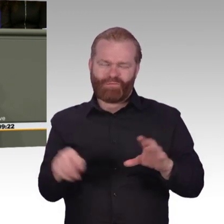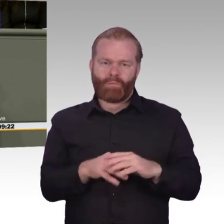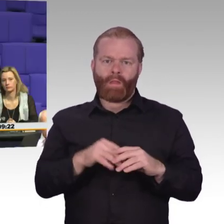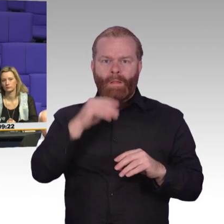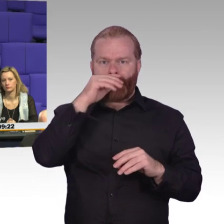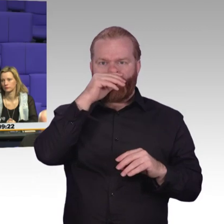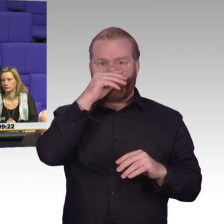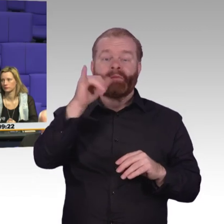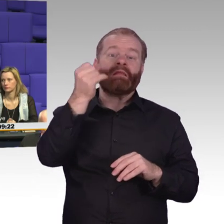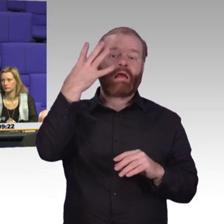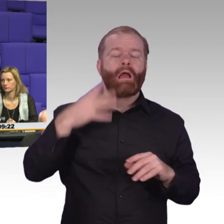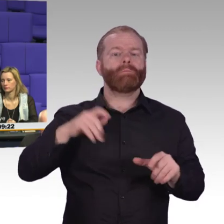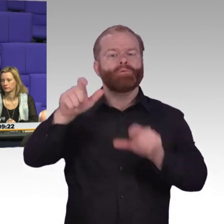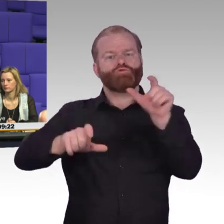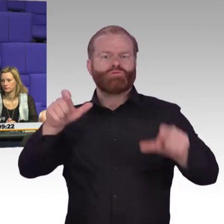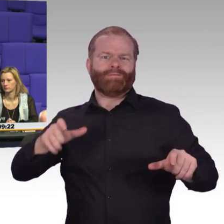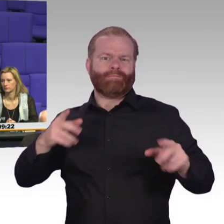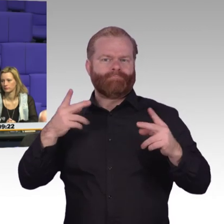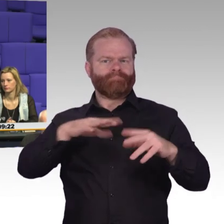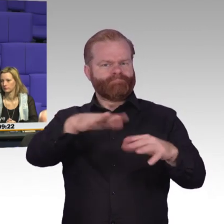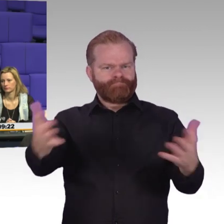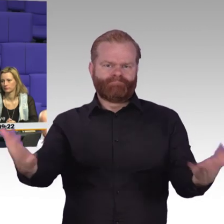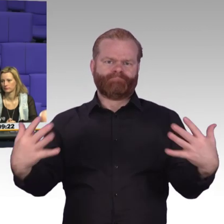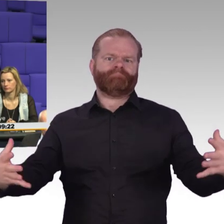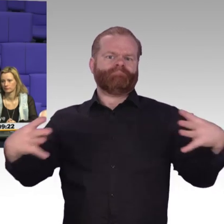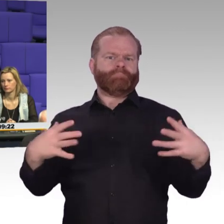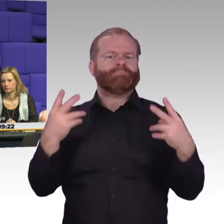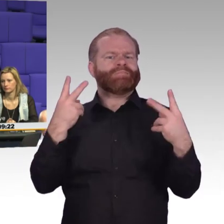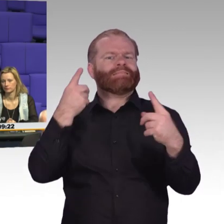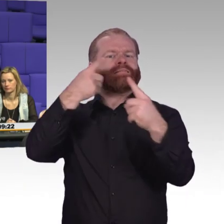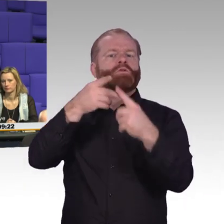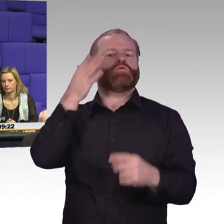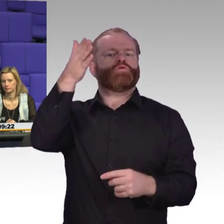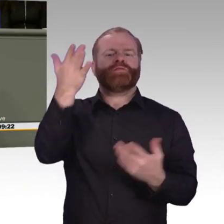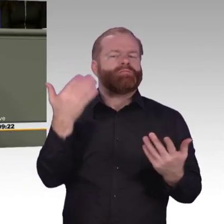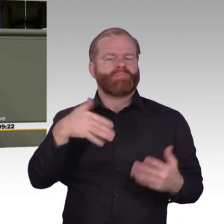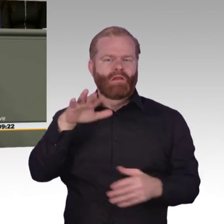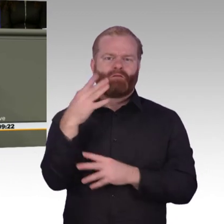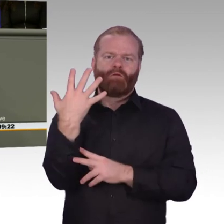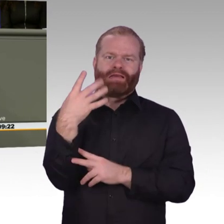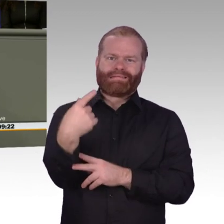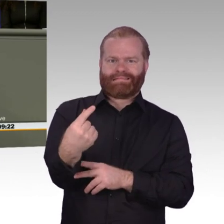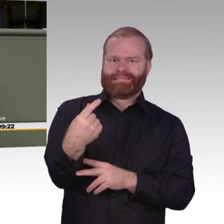zu reden, ohne eigene Antworten zu präsentieren. Ich habe gerade jedenfalls von meiner Vorrednerin dazu wirklich gar nichts gehört. Vielen